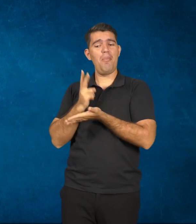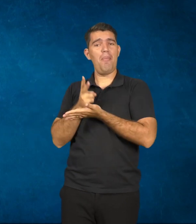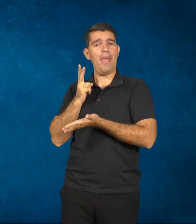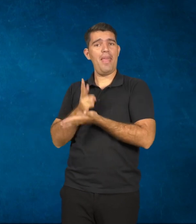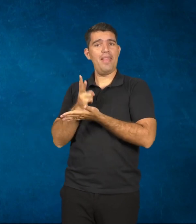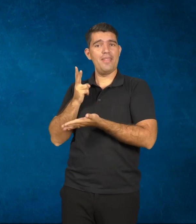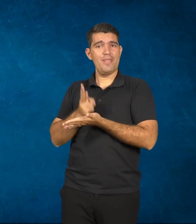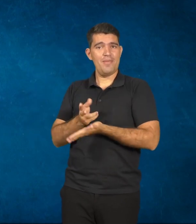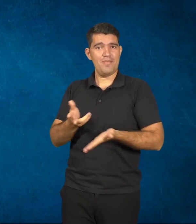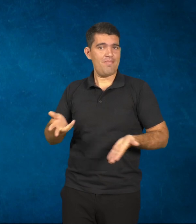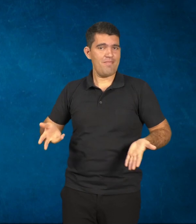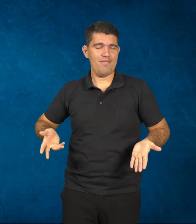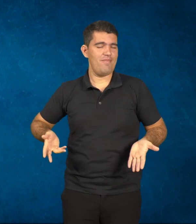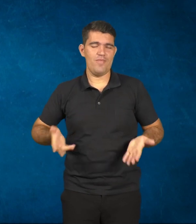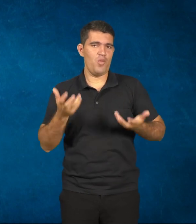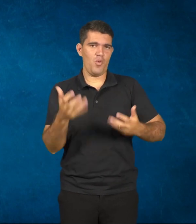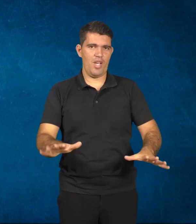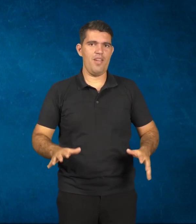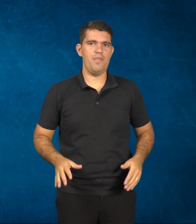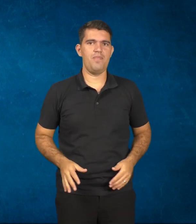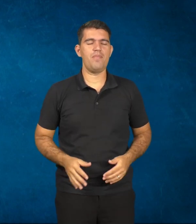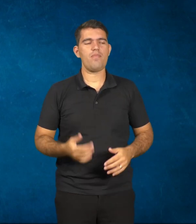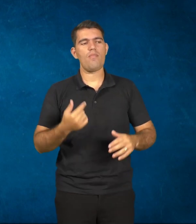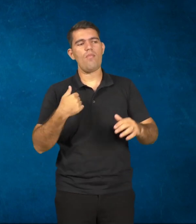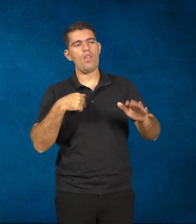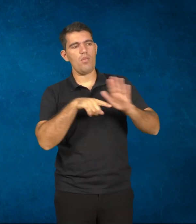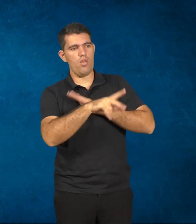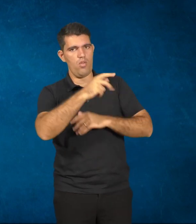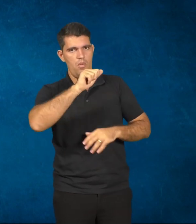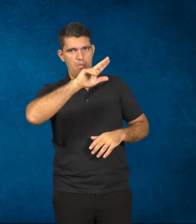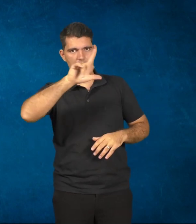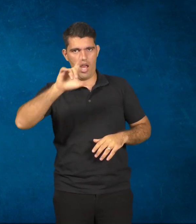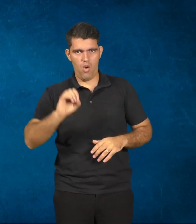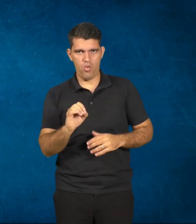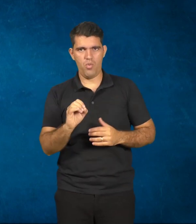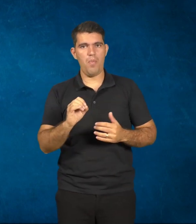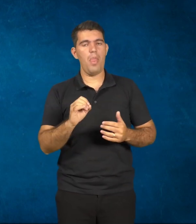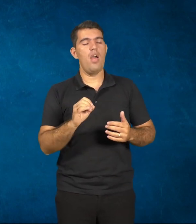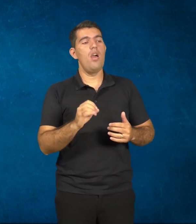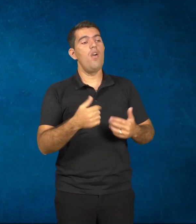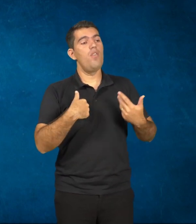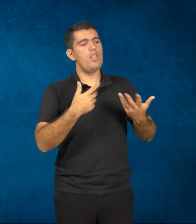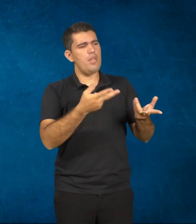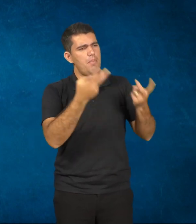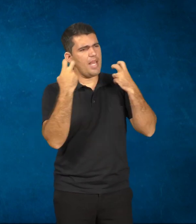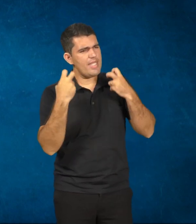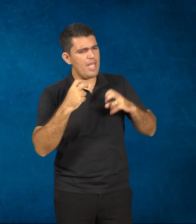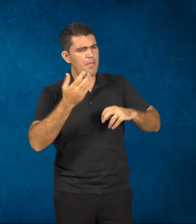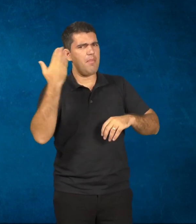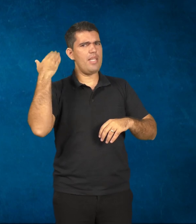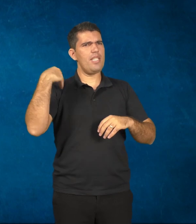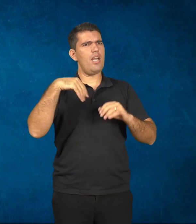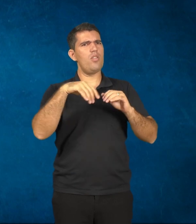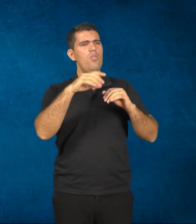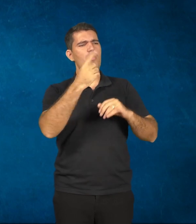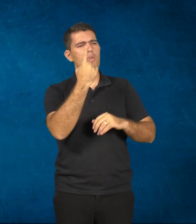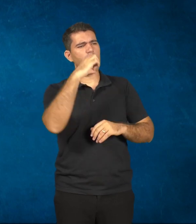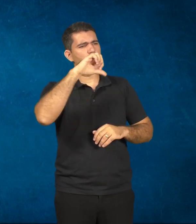quer. Quero trazer o Paulo, a gente vê essa questão de capacitar o professor desde a década de 80. Desde a